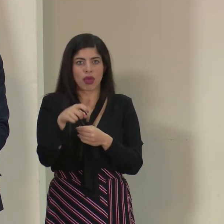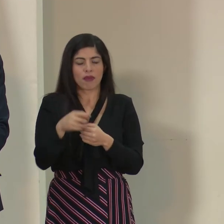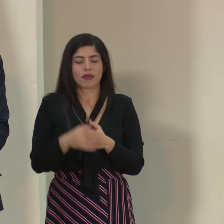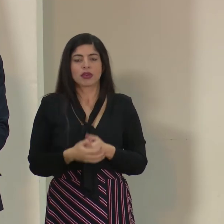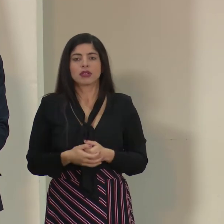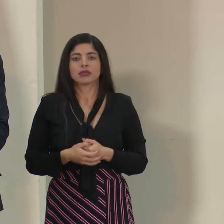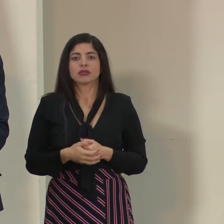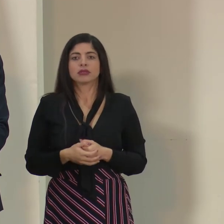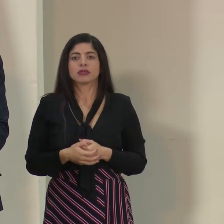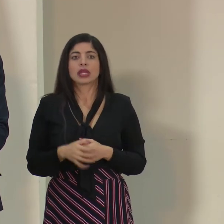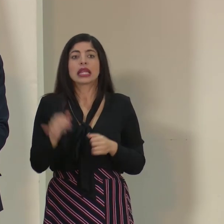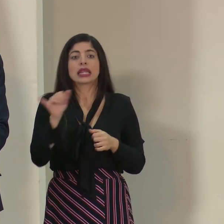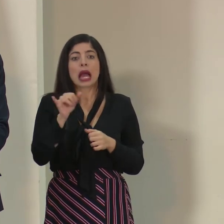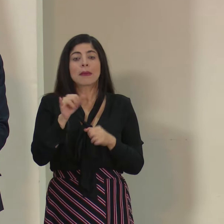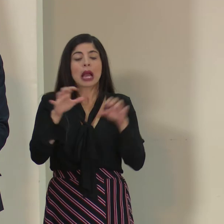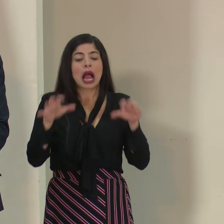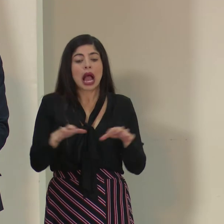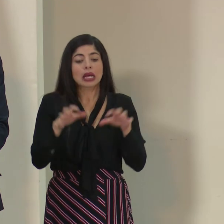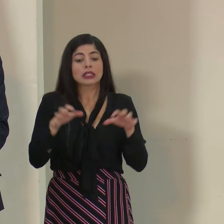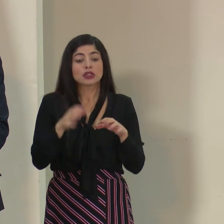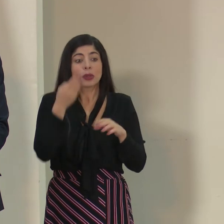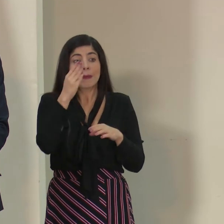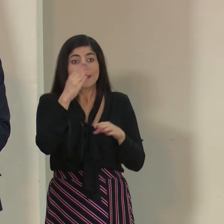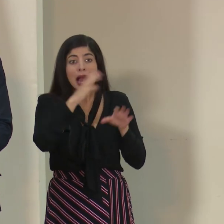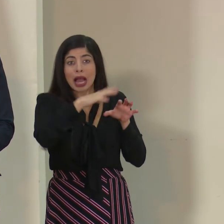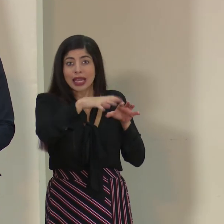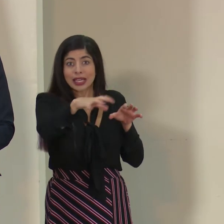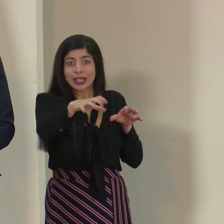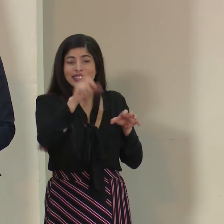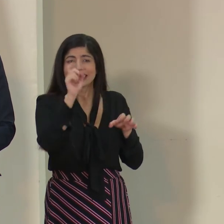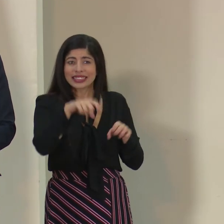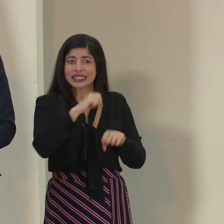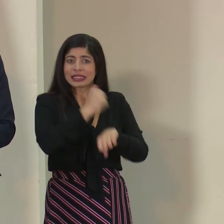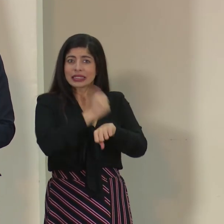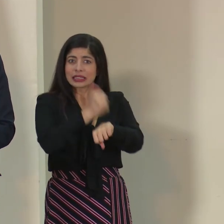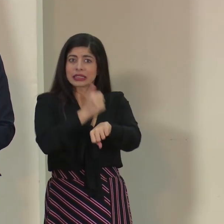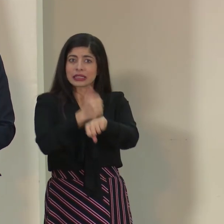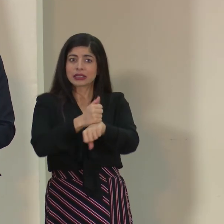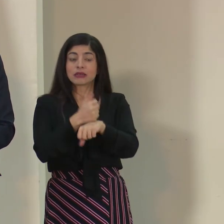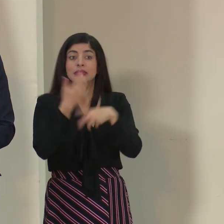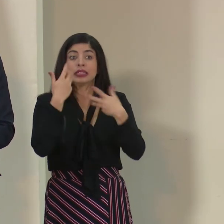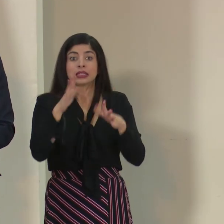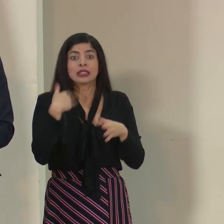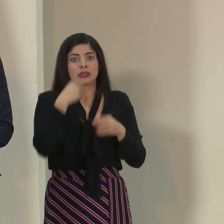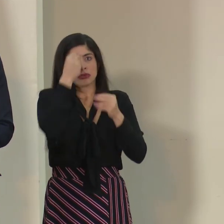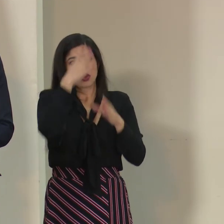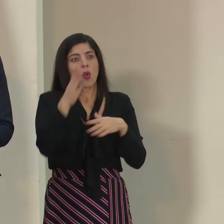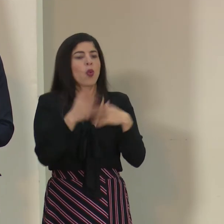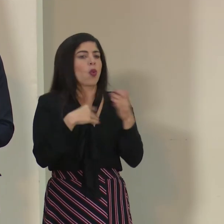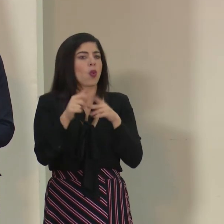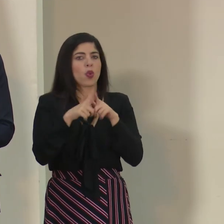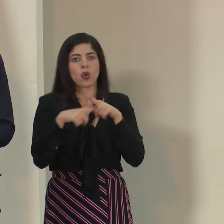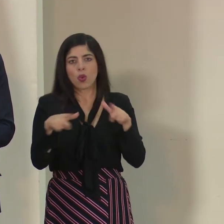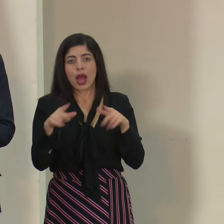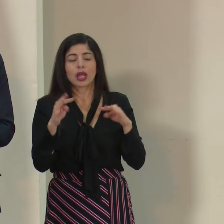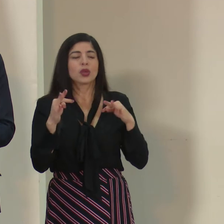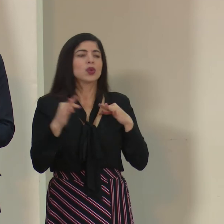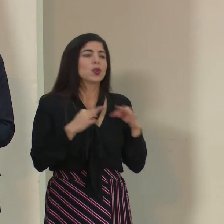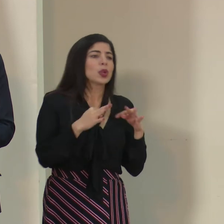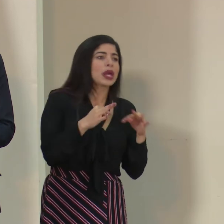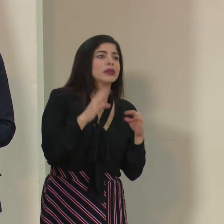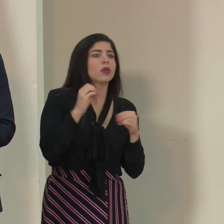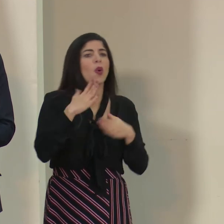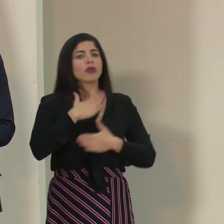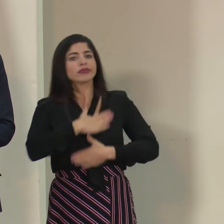También que se contemplen las acciones necesarias en los baños, en los servicios sanitarios, y eso lo hemos indicado para todos los centros, tanto turísticos como de